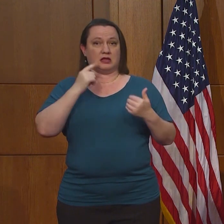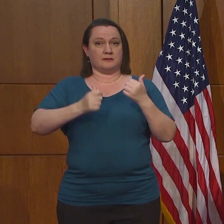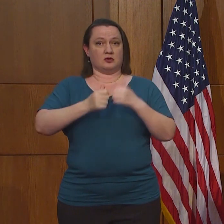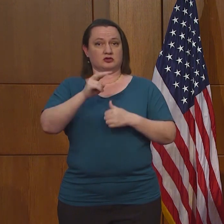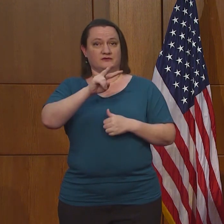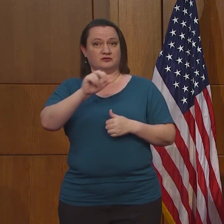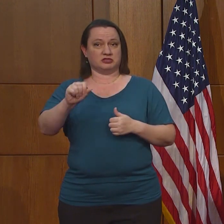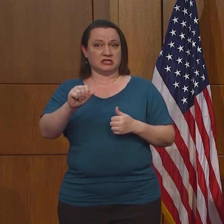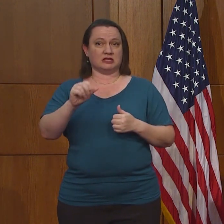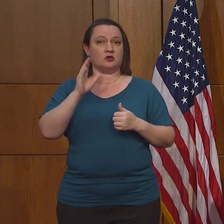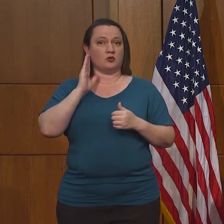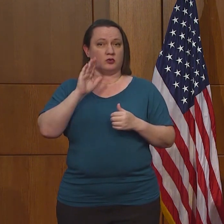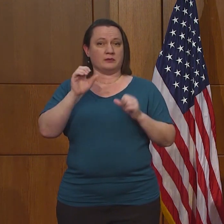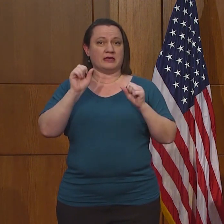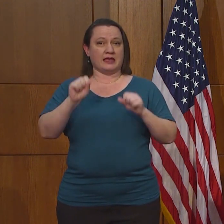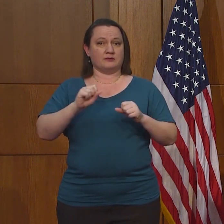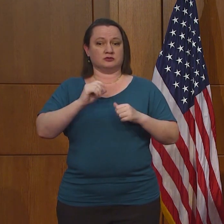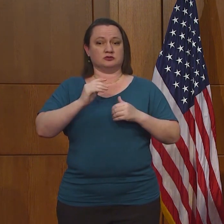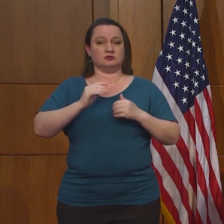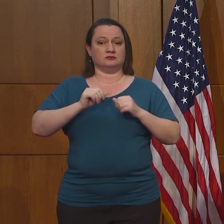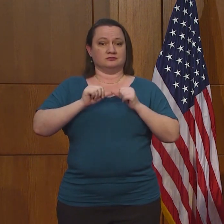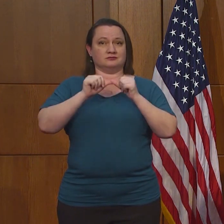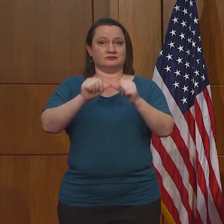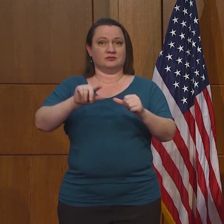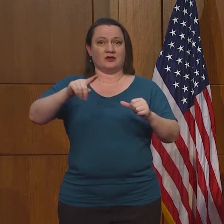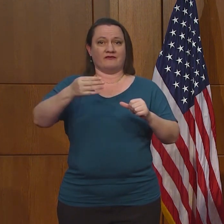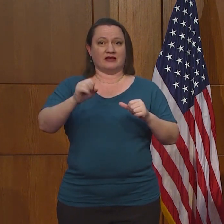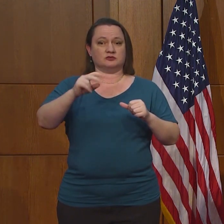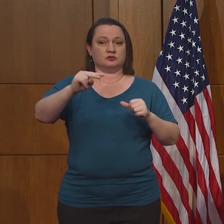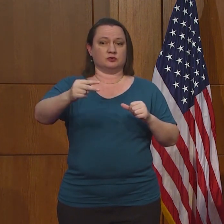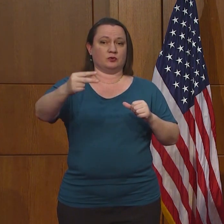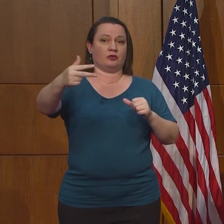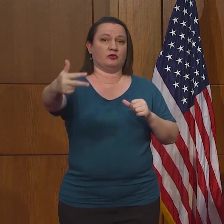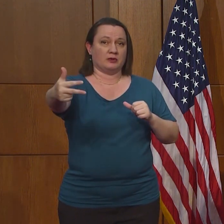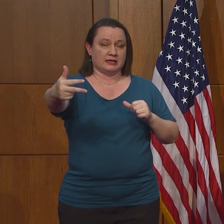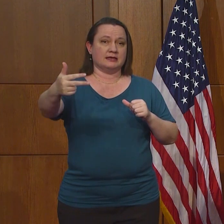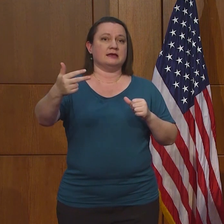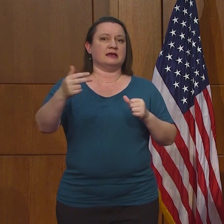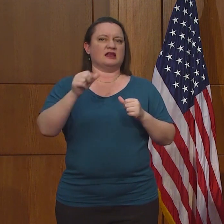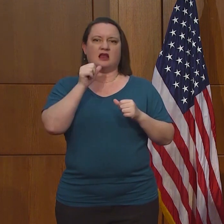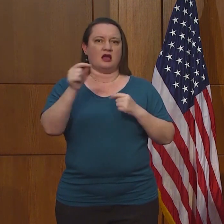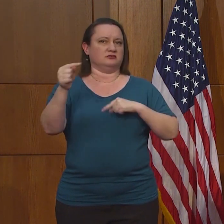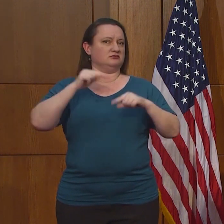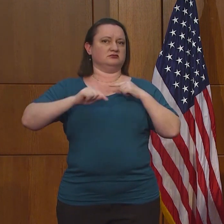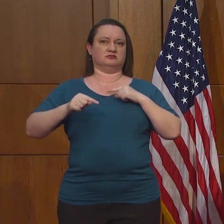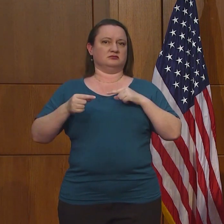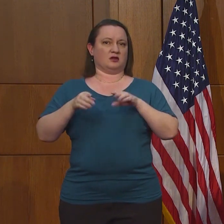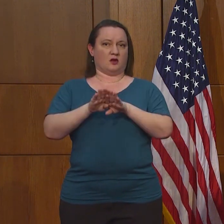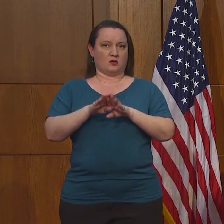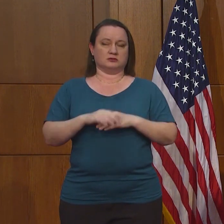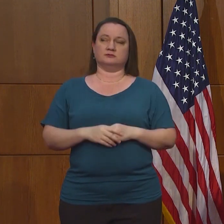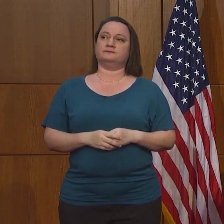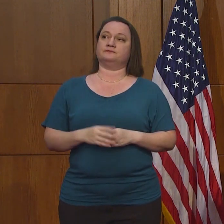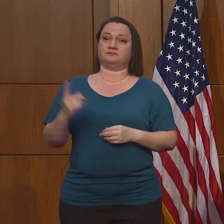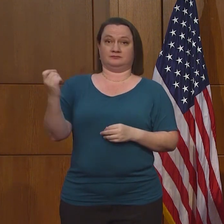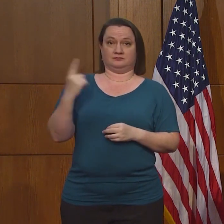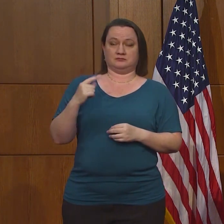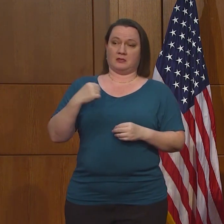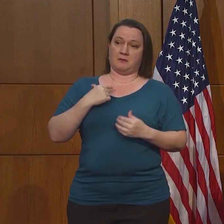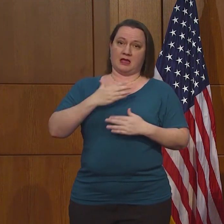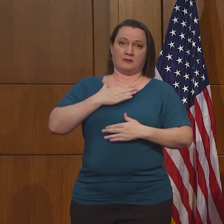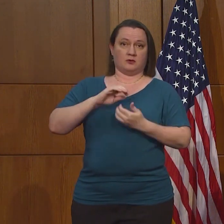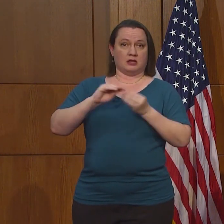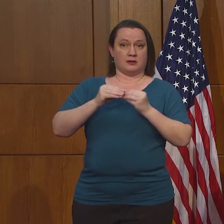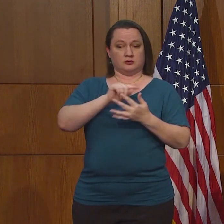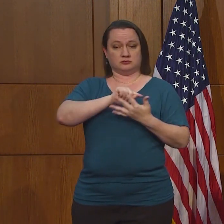La pregunta es que si estoy contento con la forma en que las estadísticas tienen